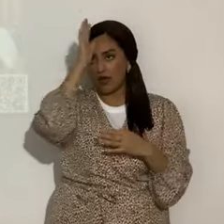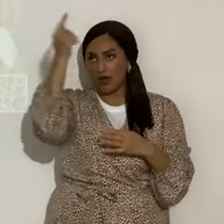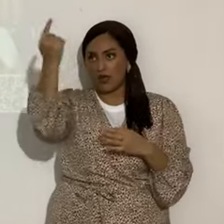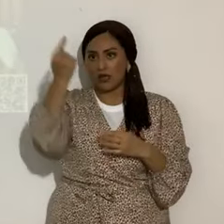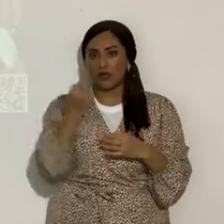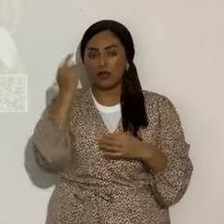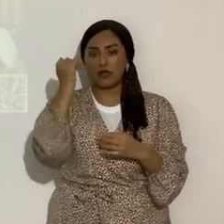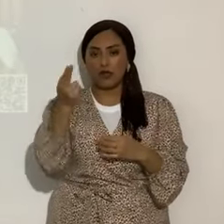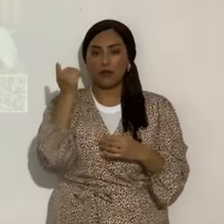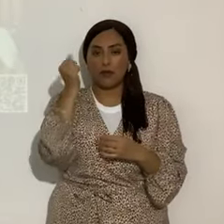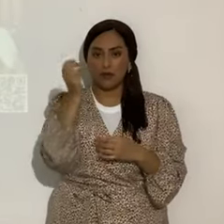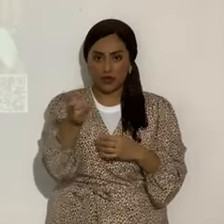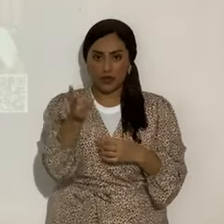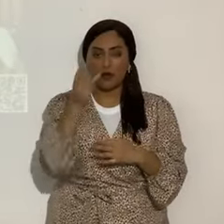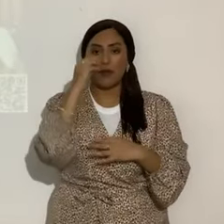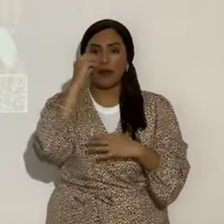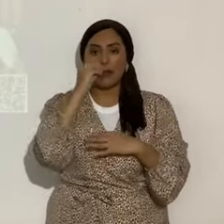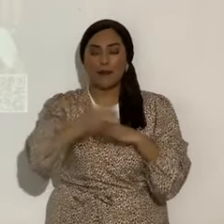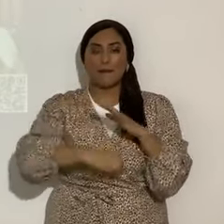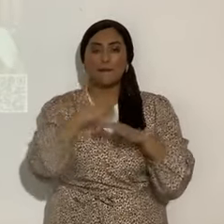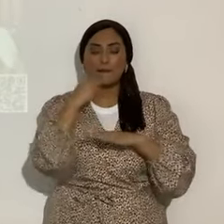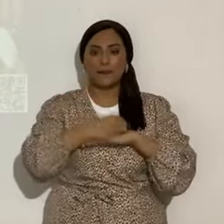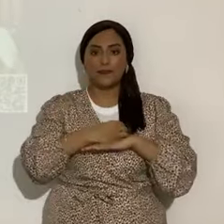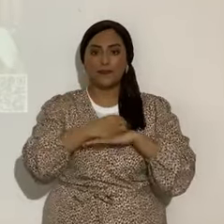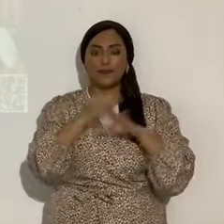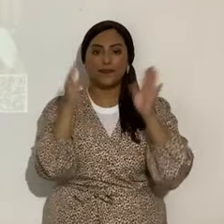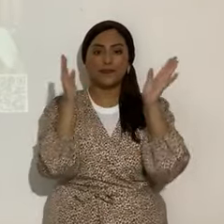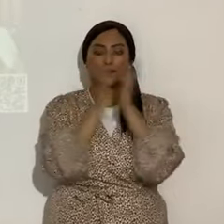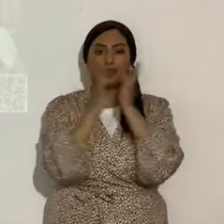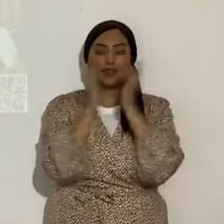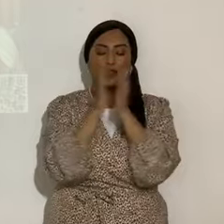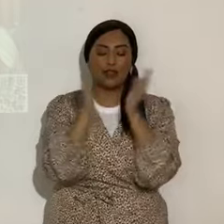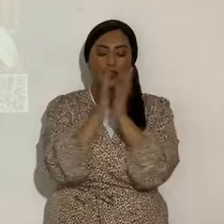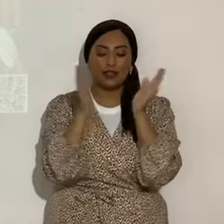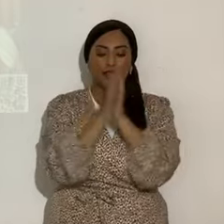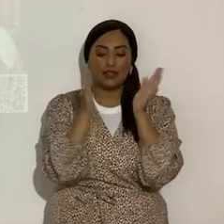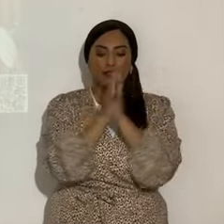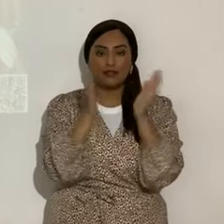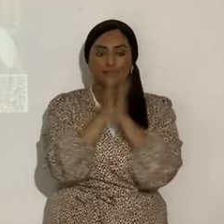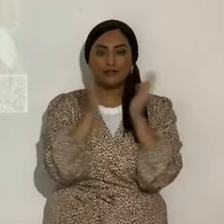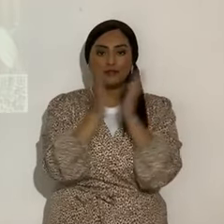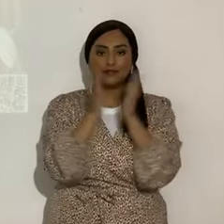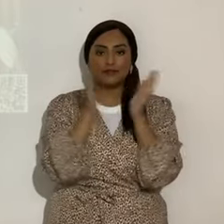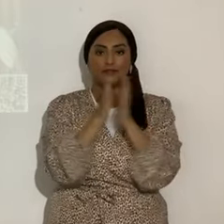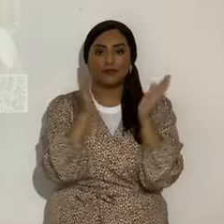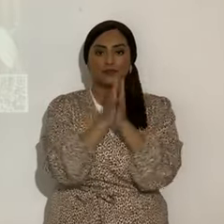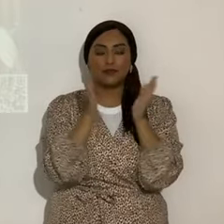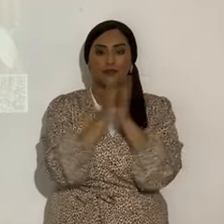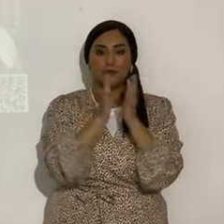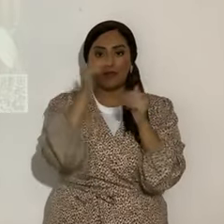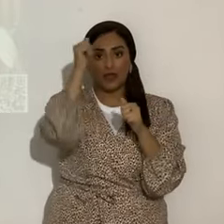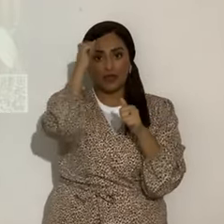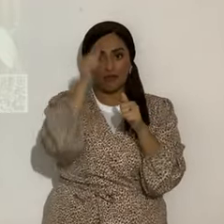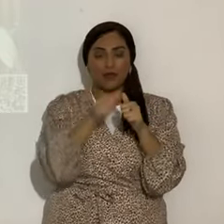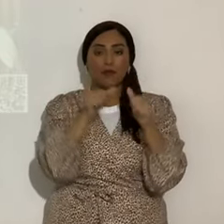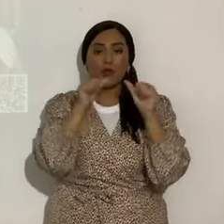quien es Yahshua Mashiach. Omen, ve omen y exaltemos, bendito es el Abajarador. Recuerden, siempre leer,